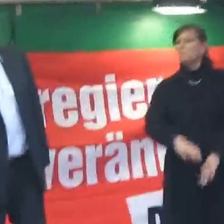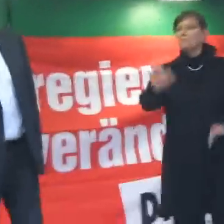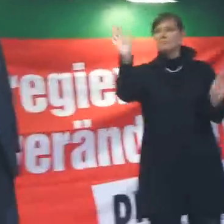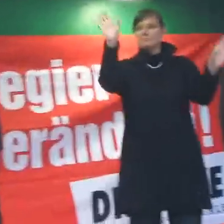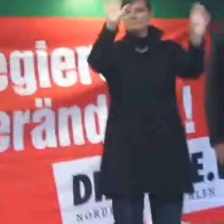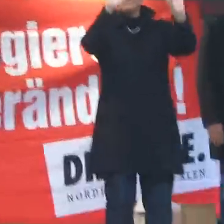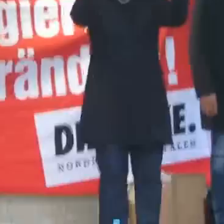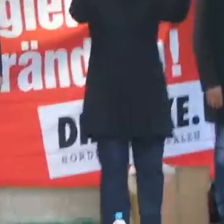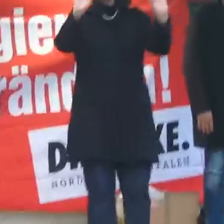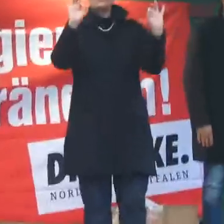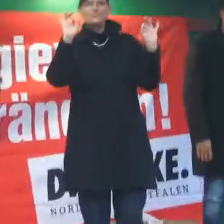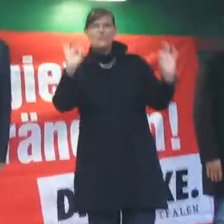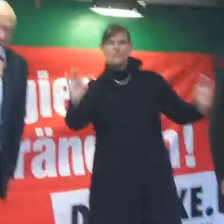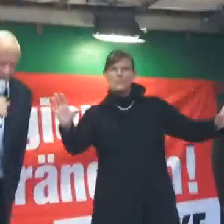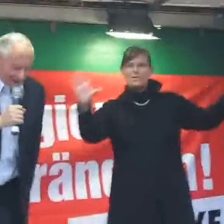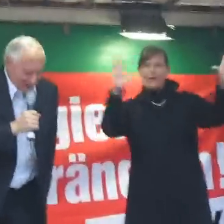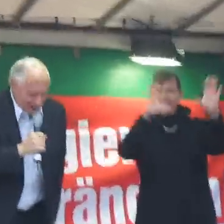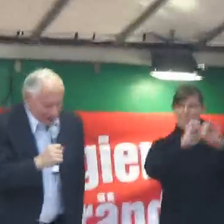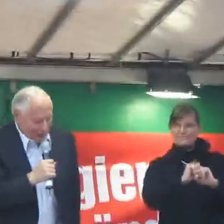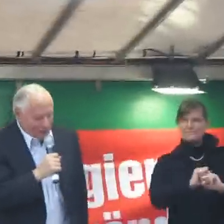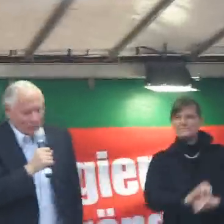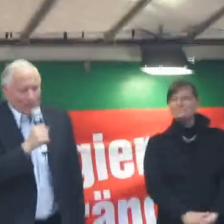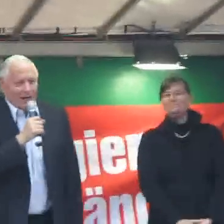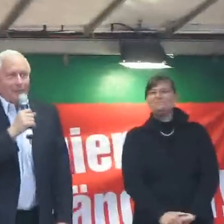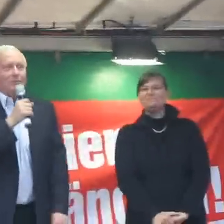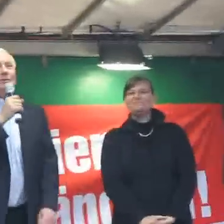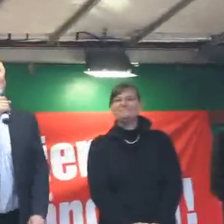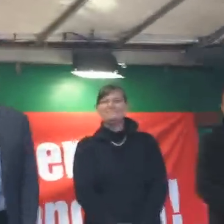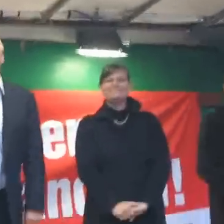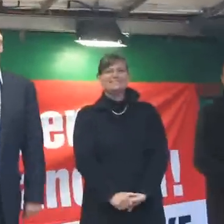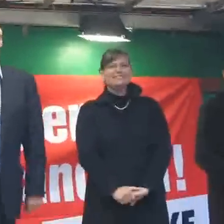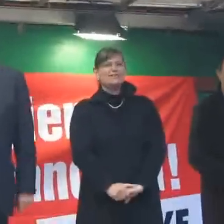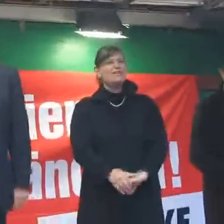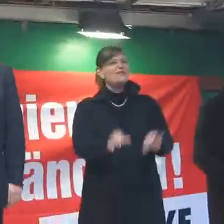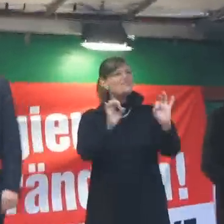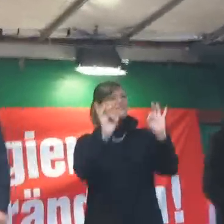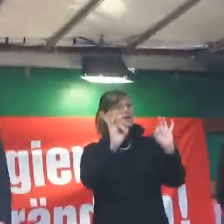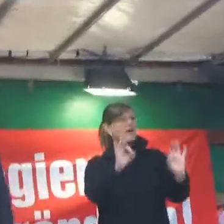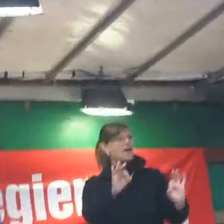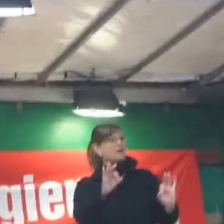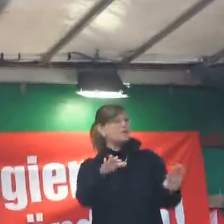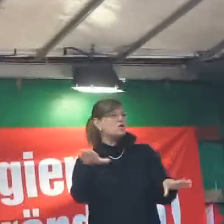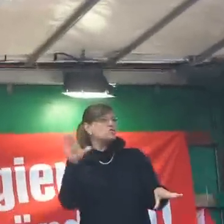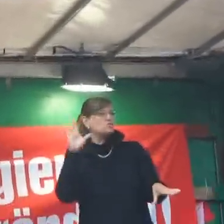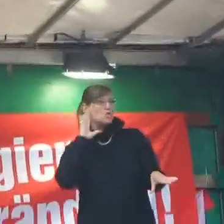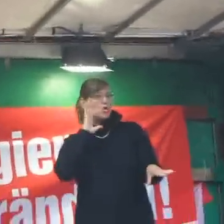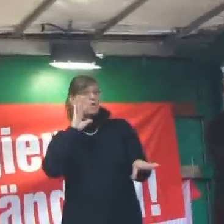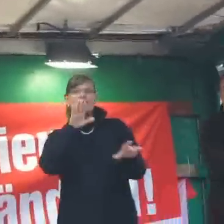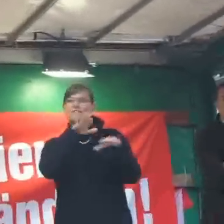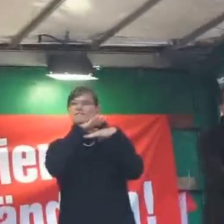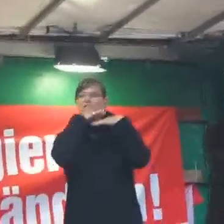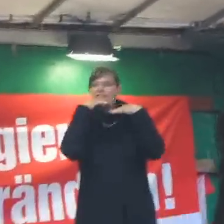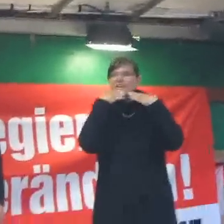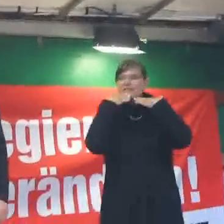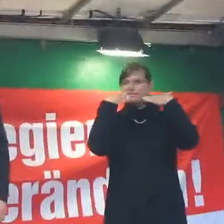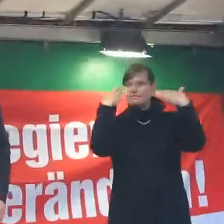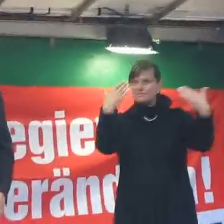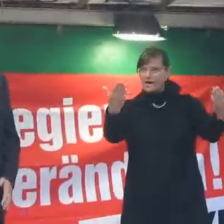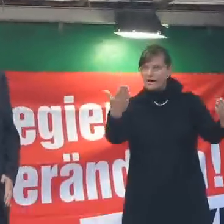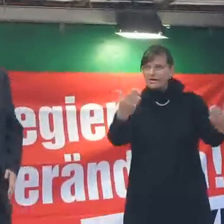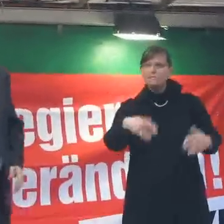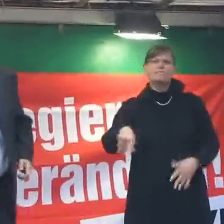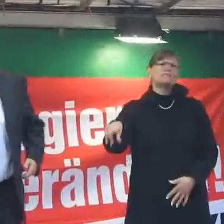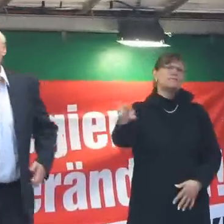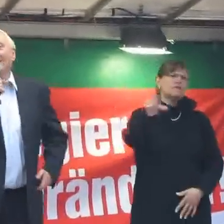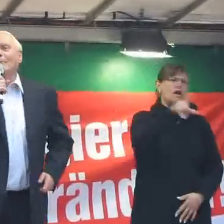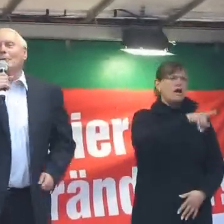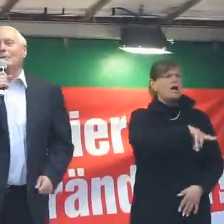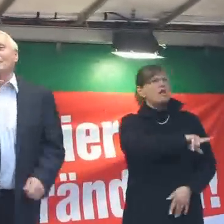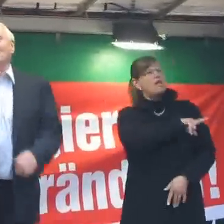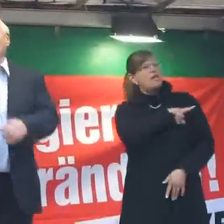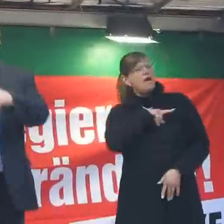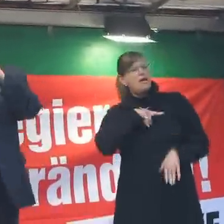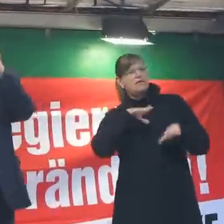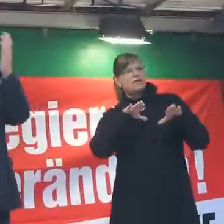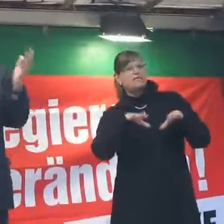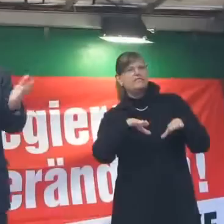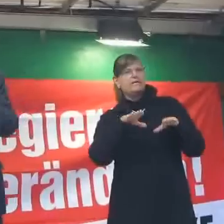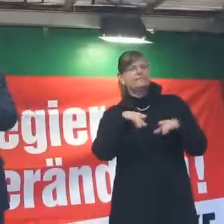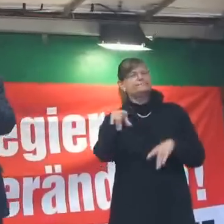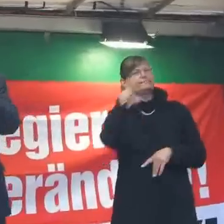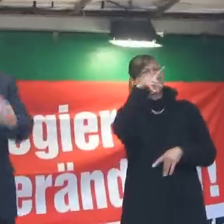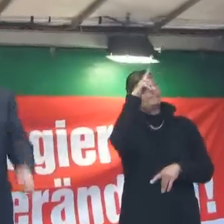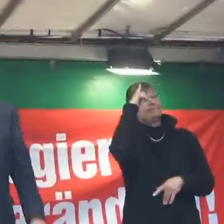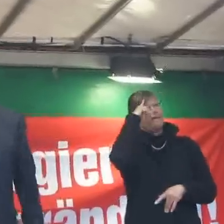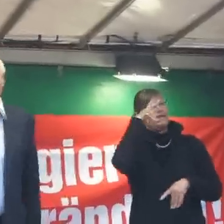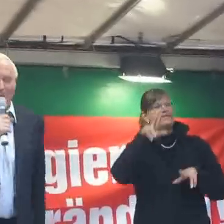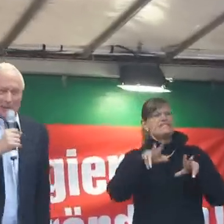Schönen guten Abend. Ja, jetzt geht's. Schönen guten Abend, verehrte Zuhörerinnen und Zuhörer. Und vielen Dank, dass Sie so lange ausgeahnt haben. Aber Sie wissen, mit dem